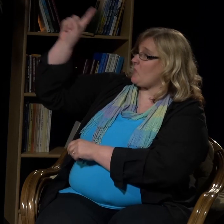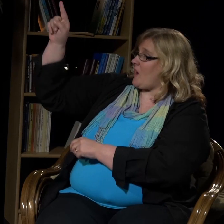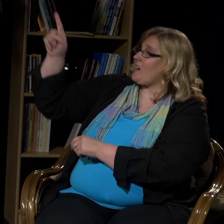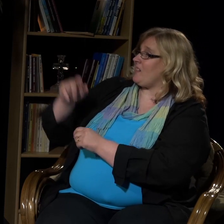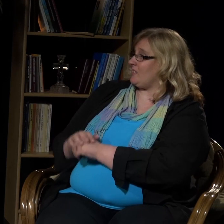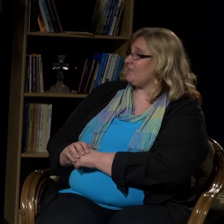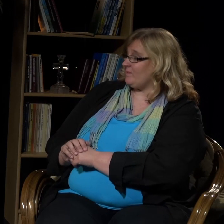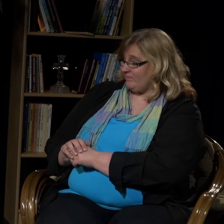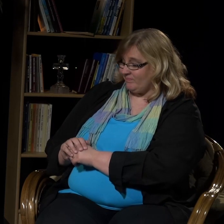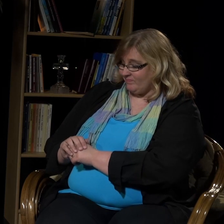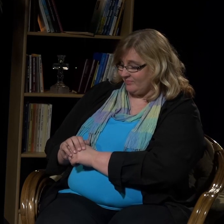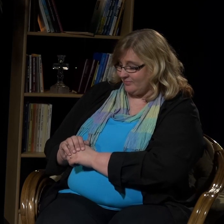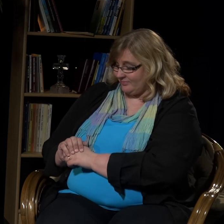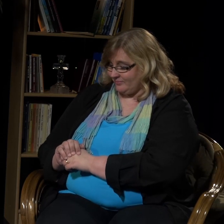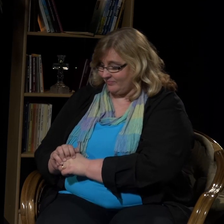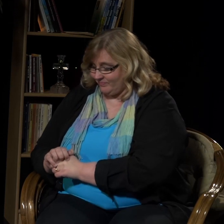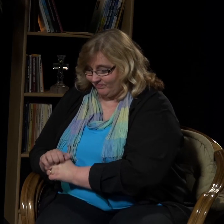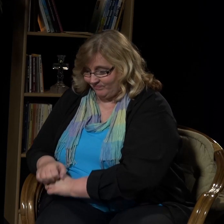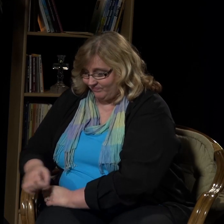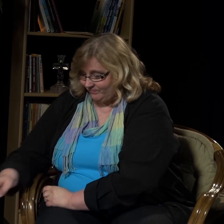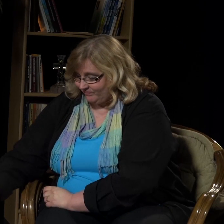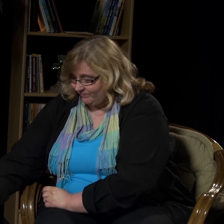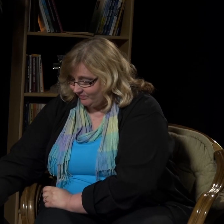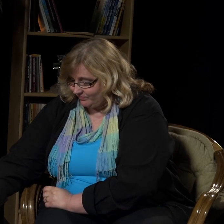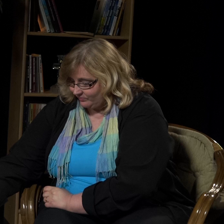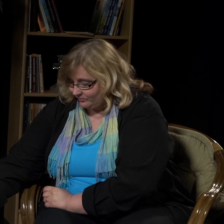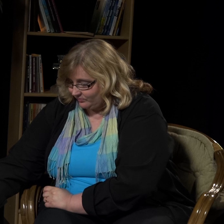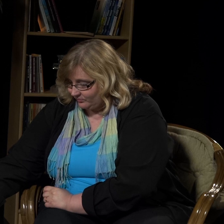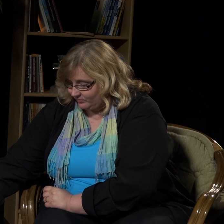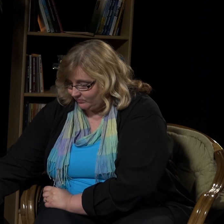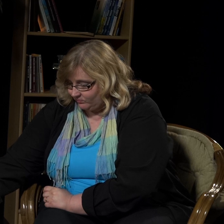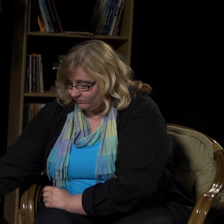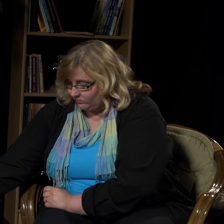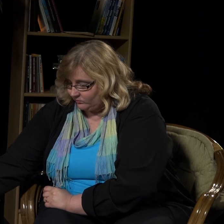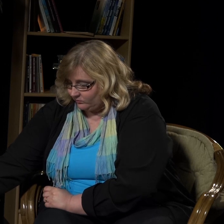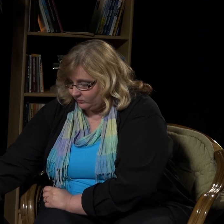Hän rukoili siellä todella pitkään ja viipyi Jumalan kanssa.